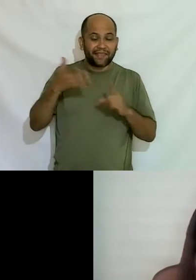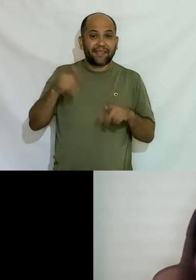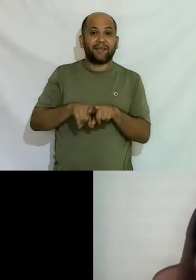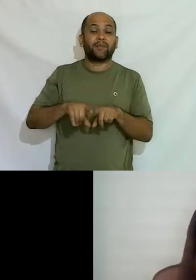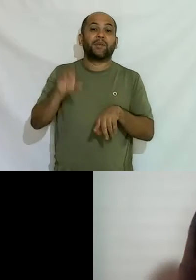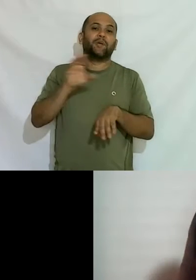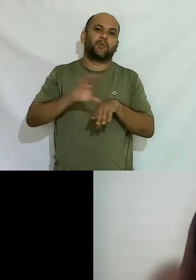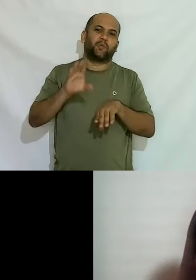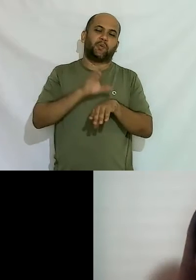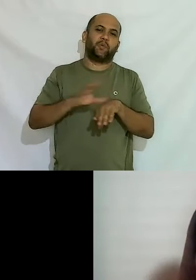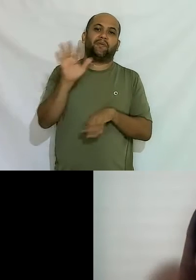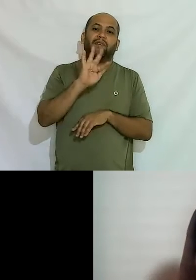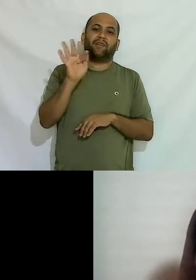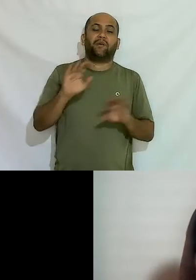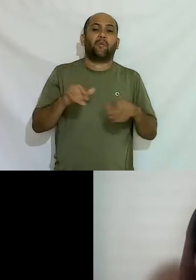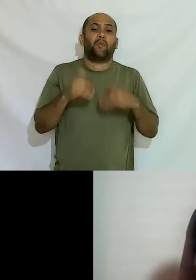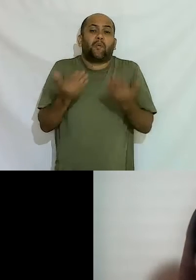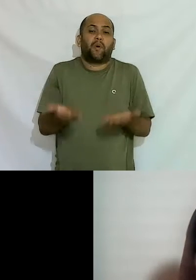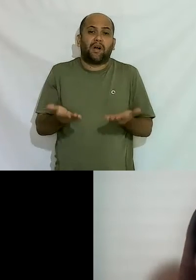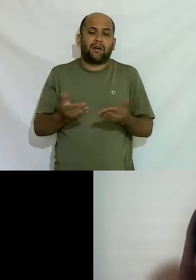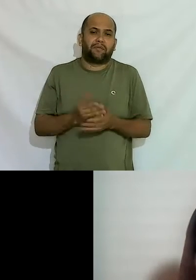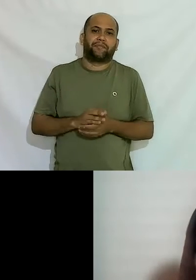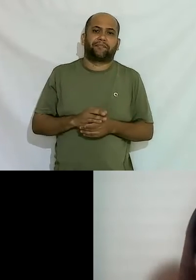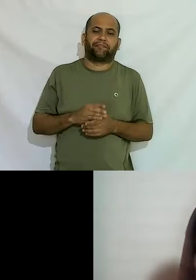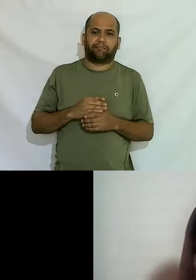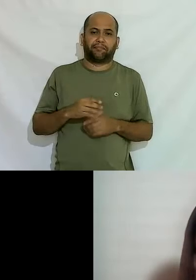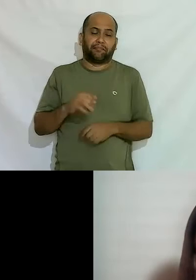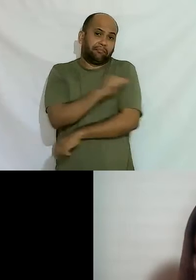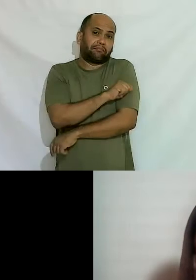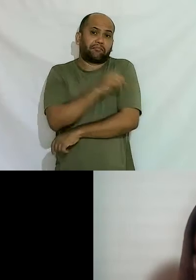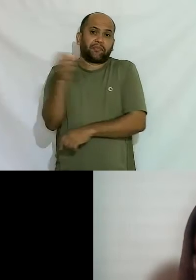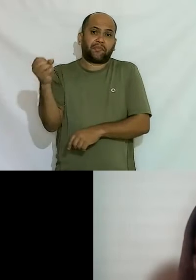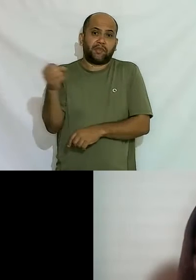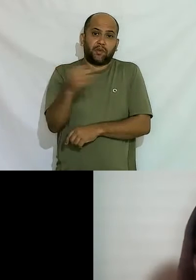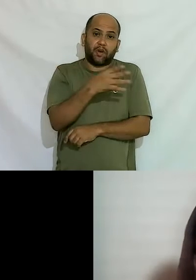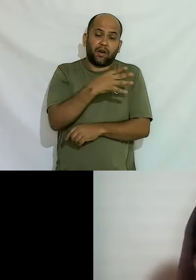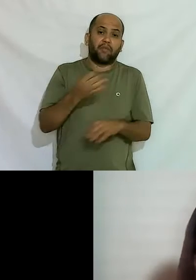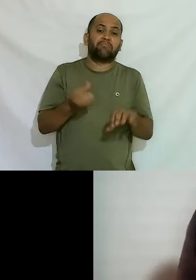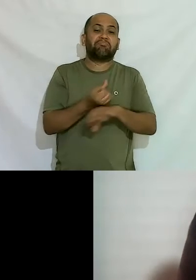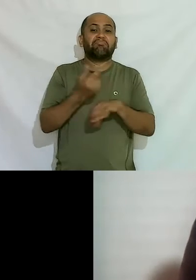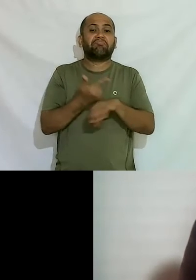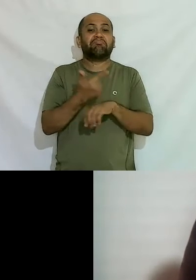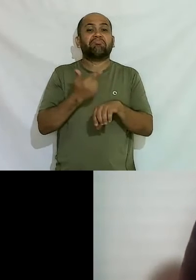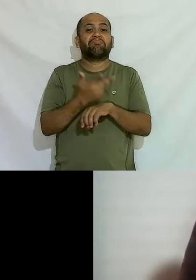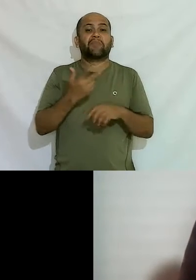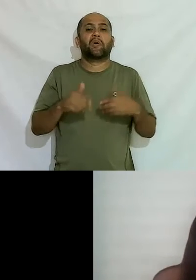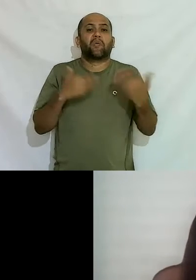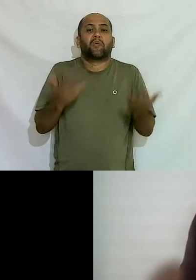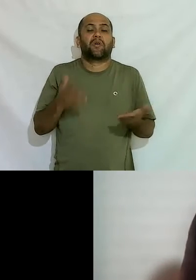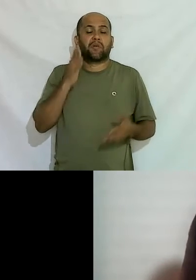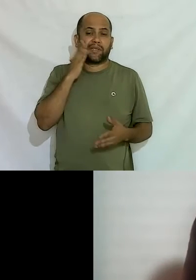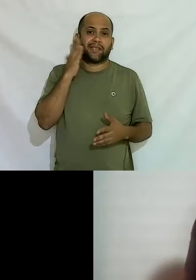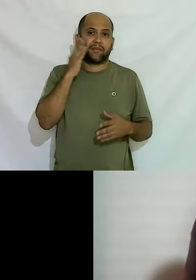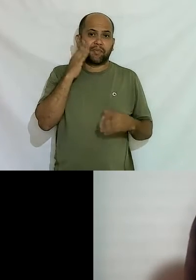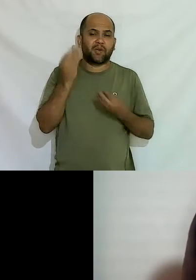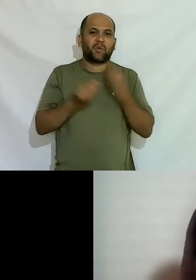graduação que vocês estão fazendo se vocês são alunos novos de qual semestre para a gente ter uma noção também do público que a gente vai abranger